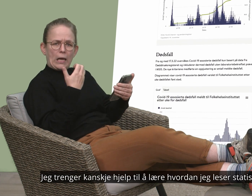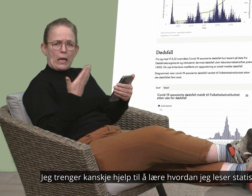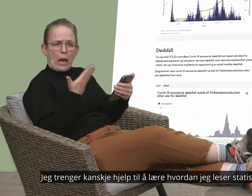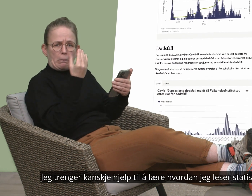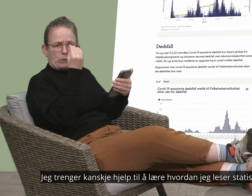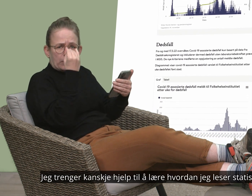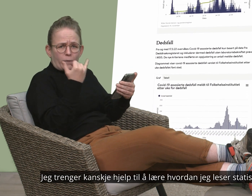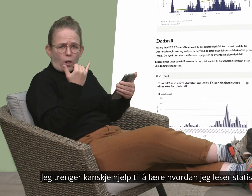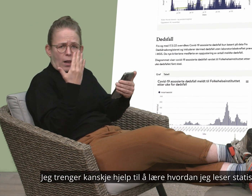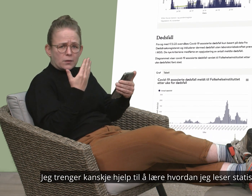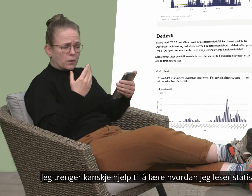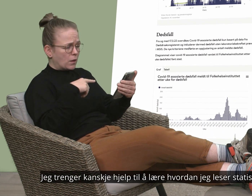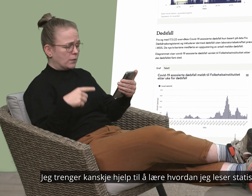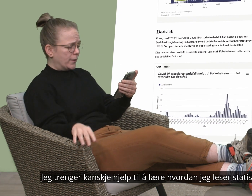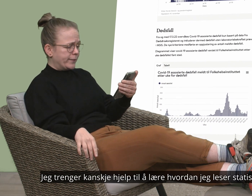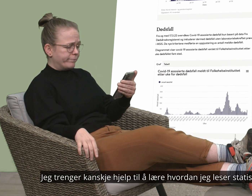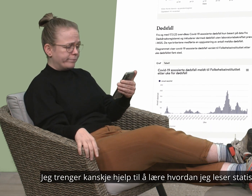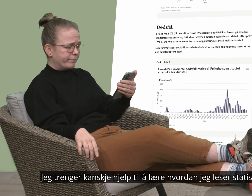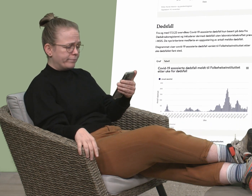Jeg trenger kanskje hjelp til å lære hvordan jeg leser statistikken.